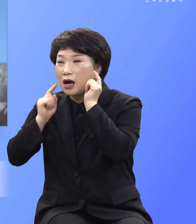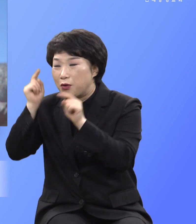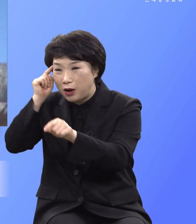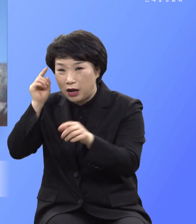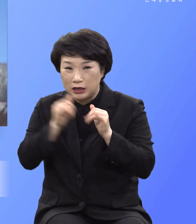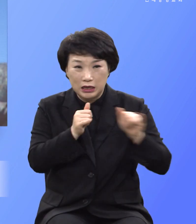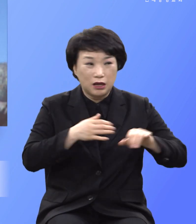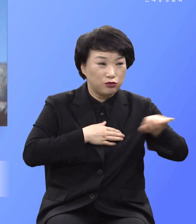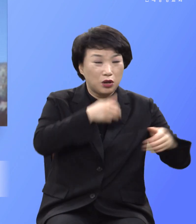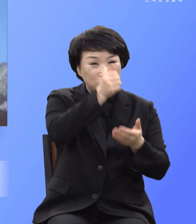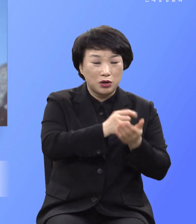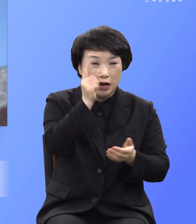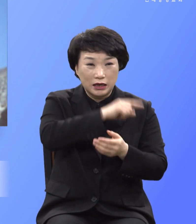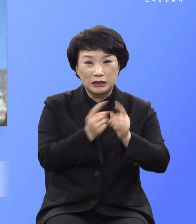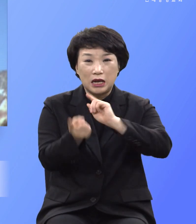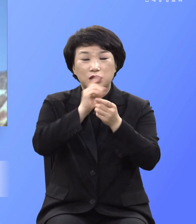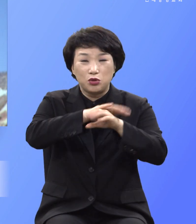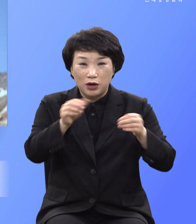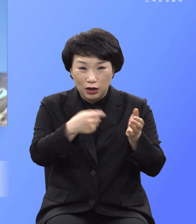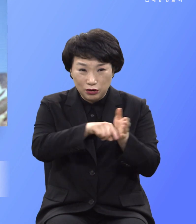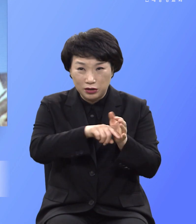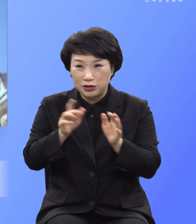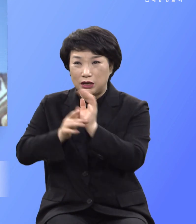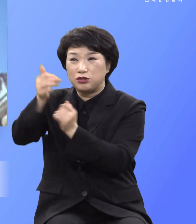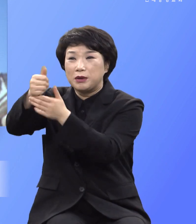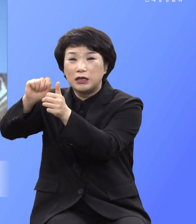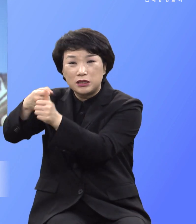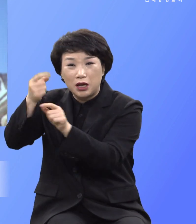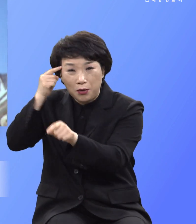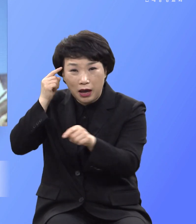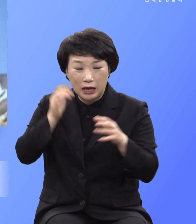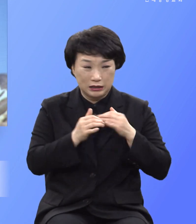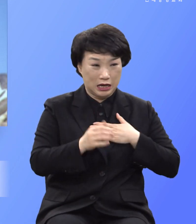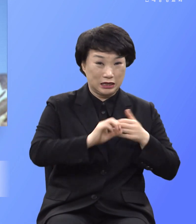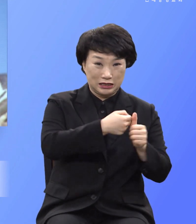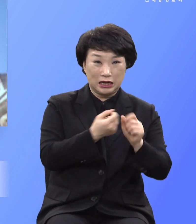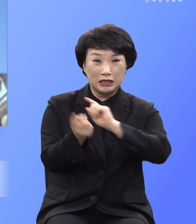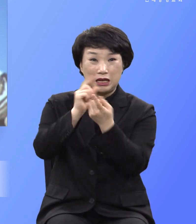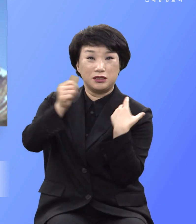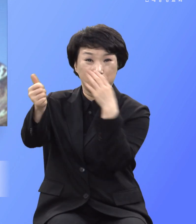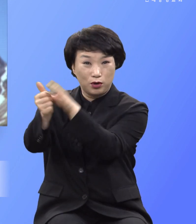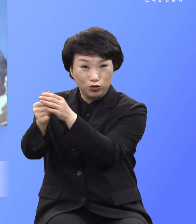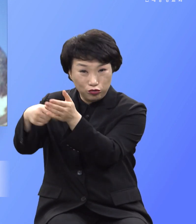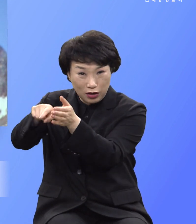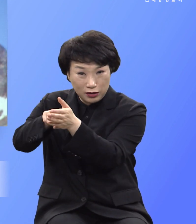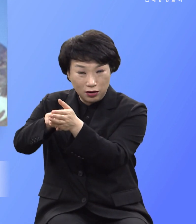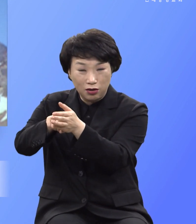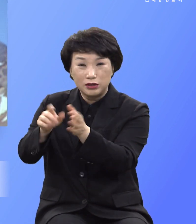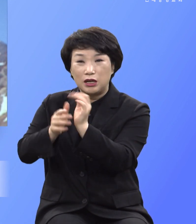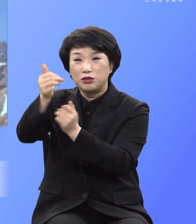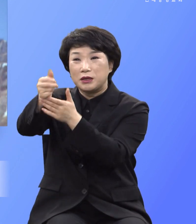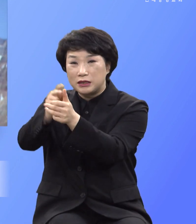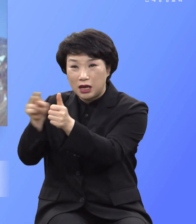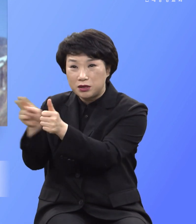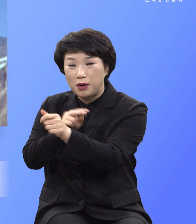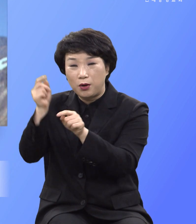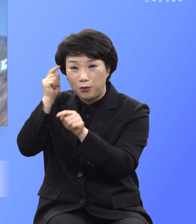그가 징계를 받으면 우리가 받을 징계를 대신 짊어지기 위해서 그가 채찍에 맞으시면 나의